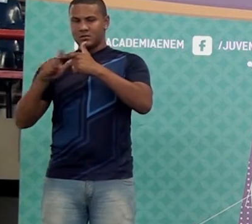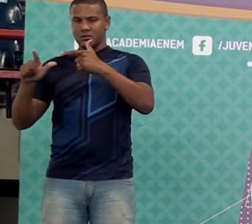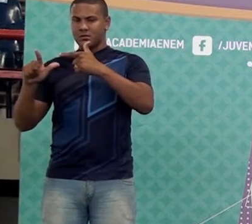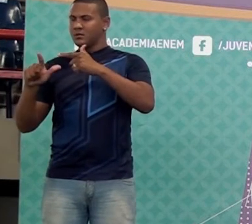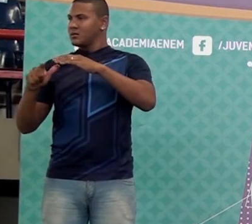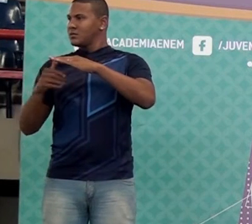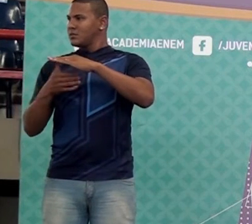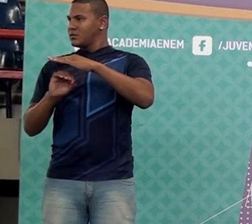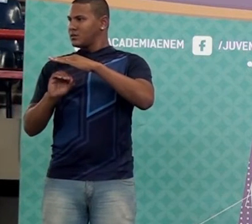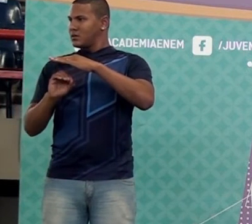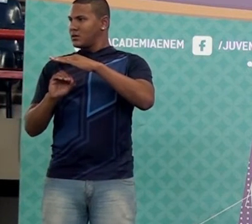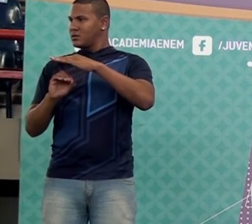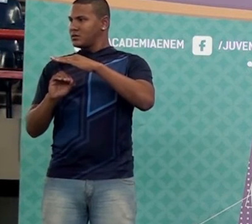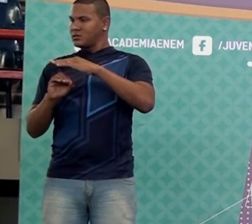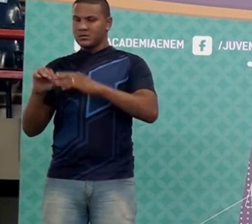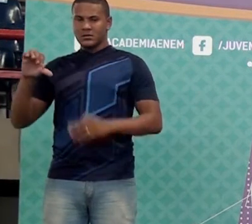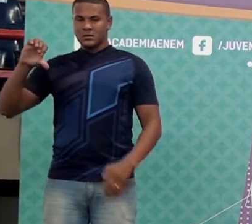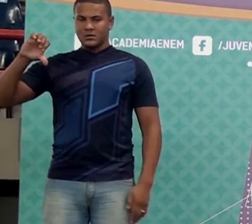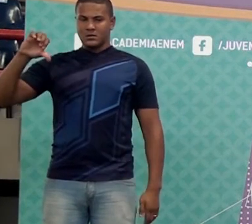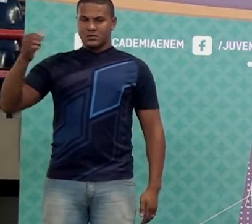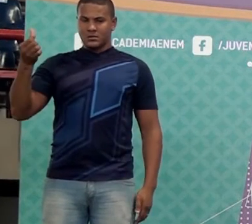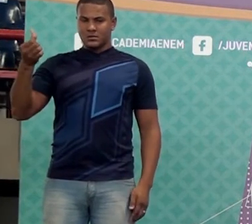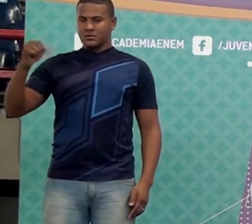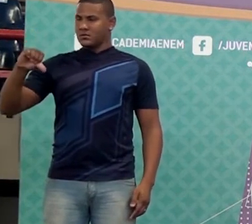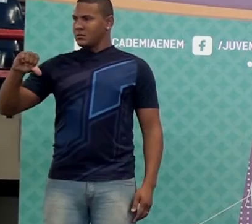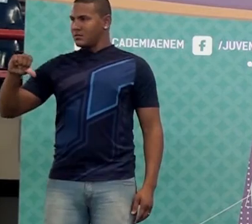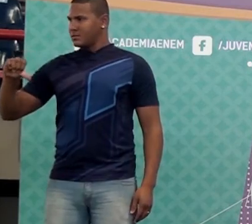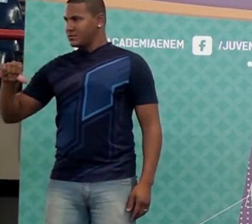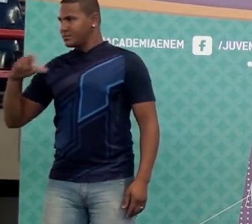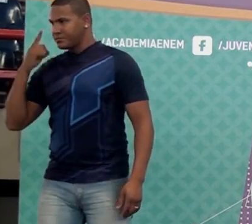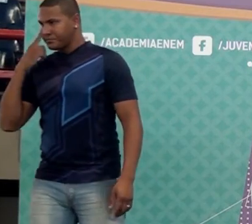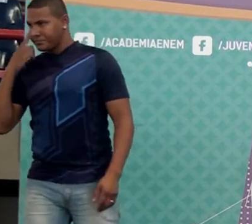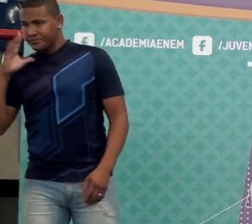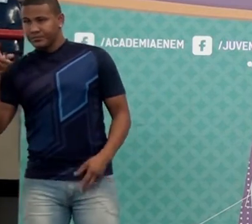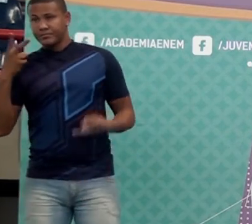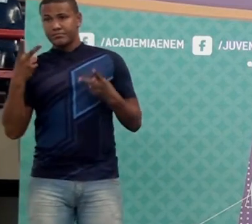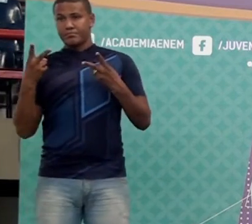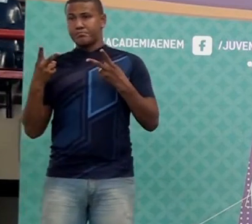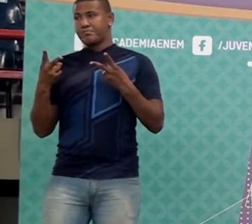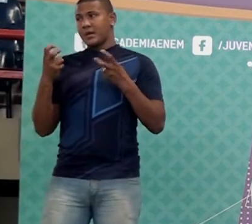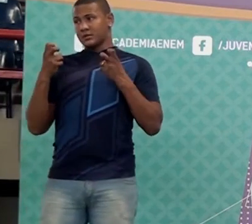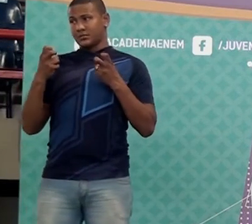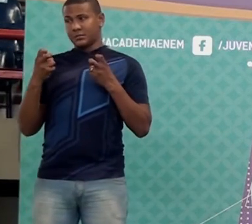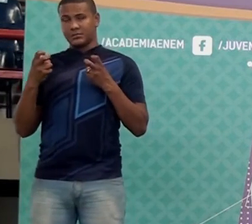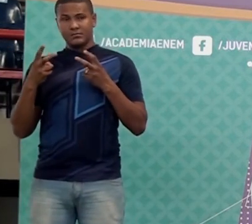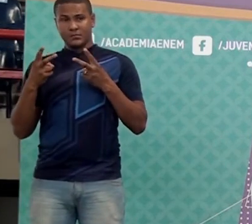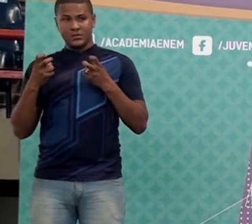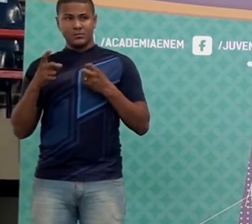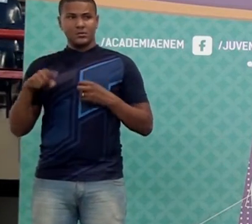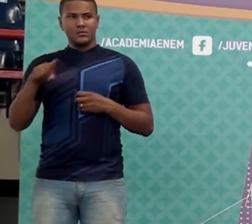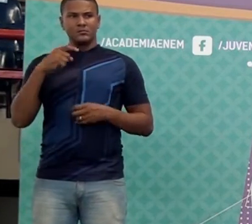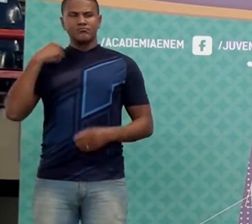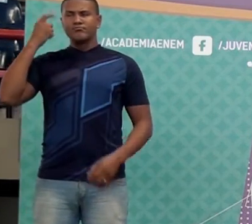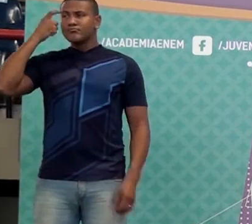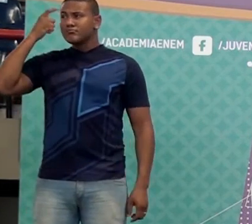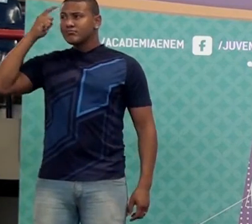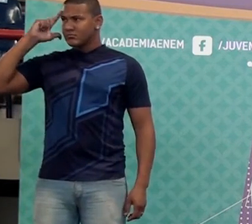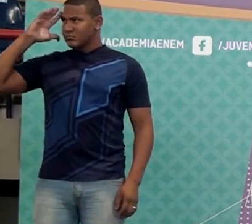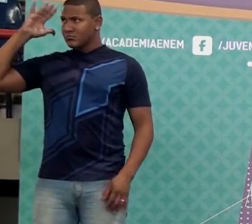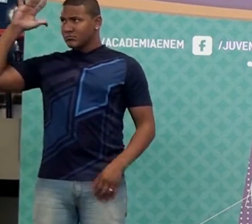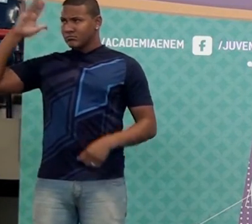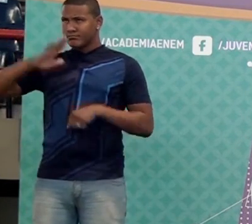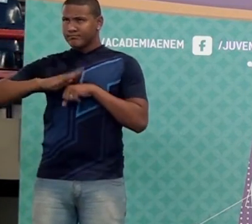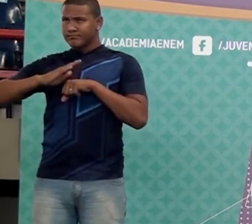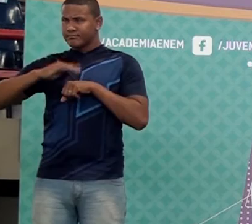conta é essa, ó. Gosto de mostrar uma coisa pra vocês, ó. Percebam o seguinte. Vamos fazer essa conta mentalmente? Será que a